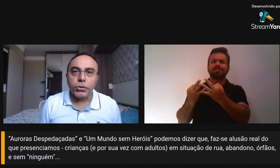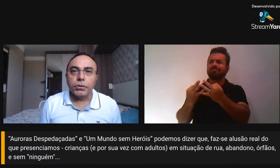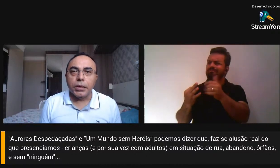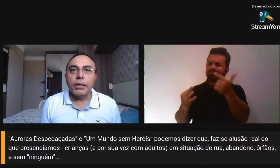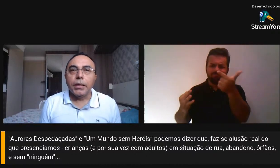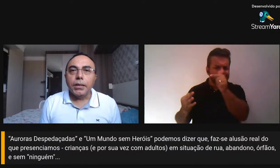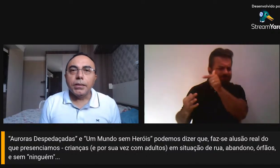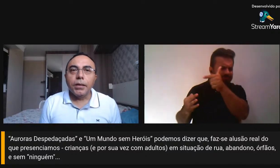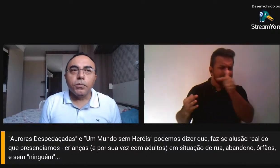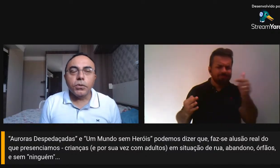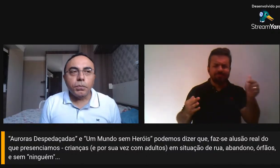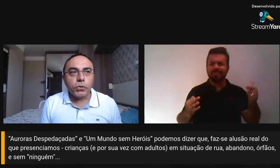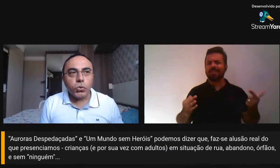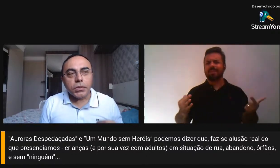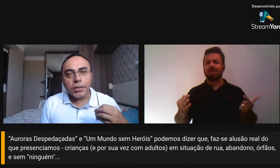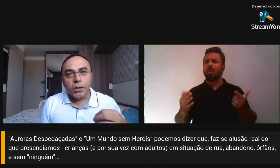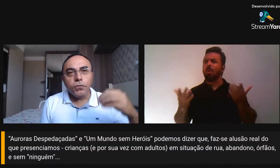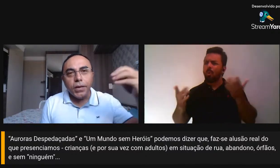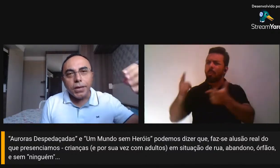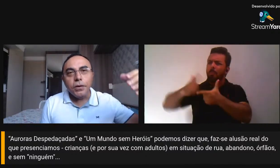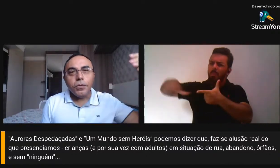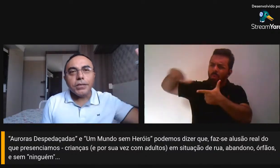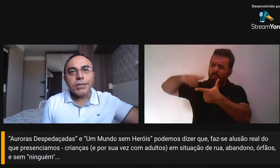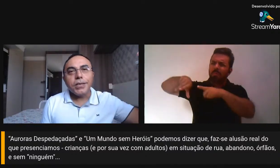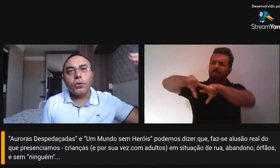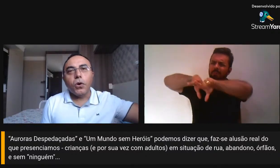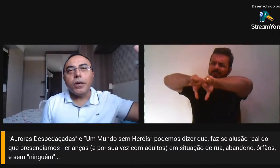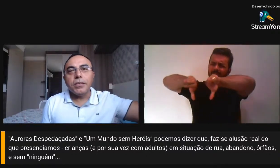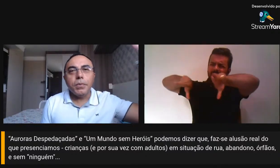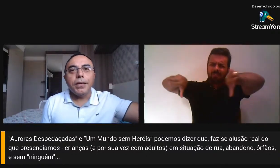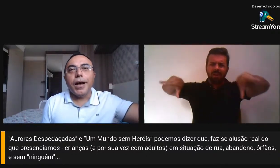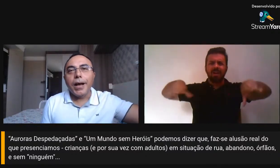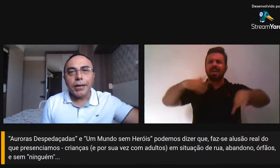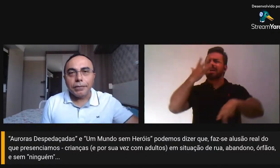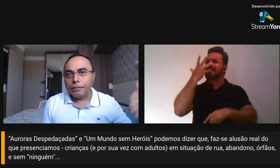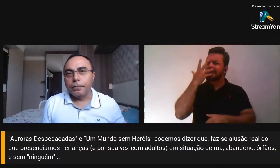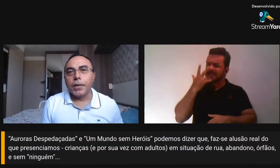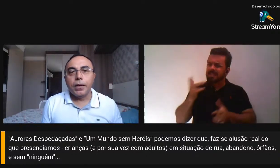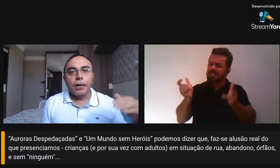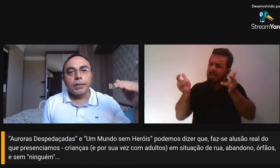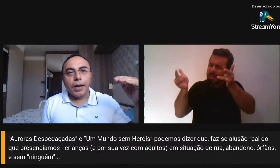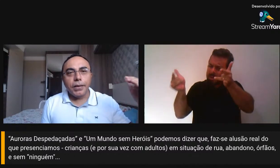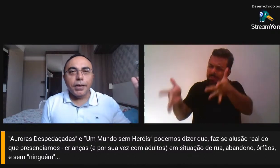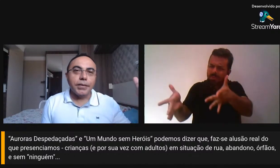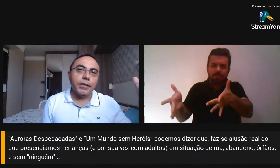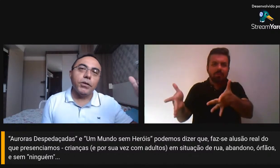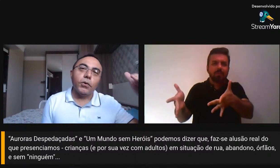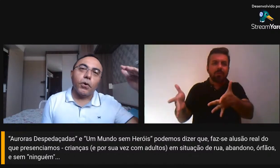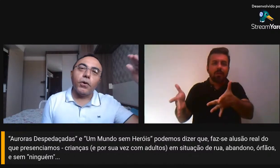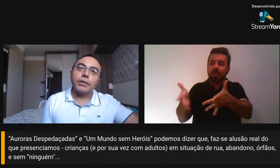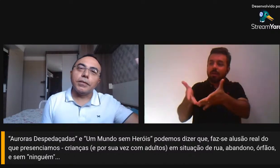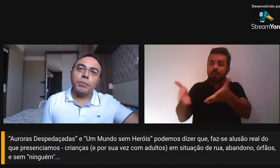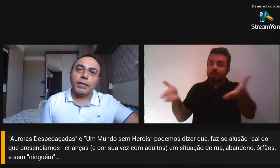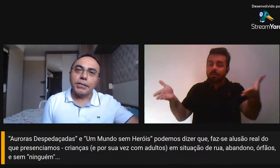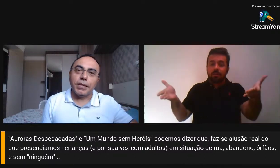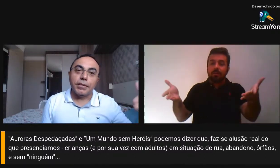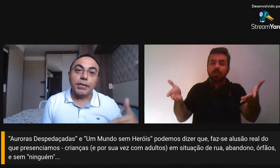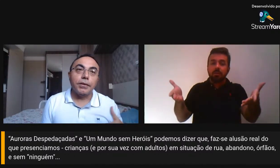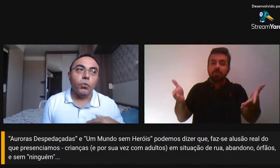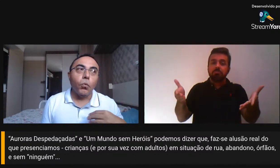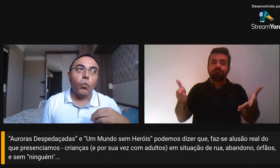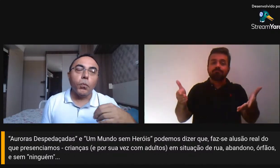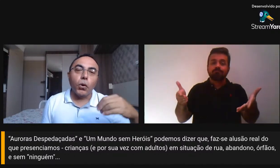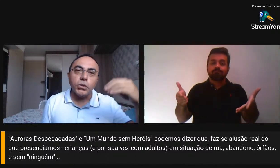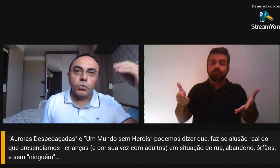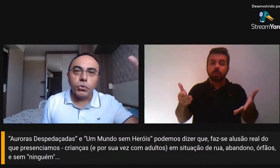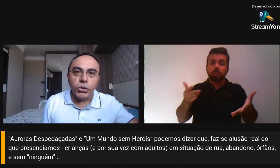sorte, então, são pessoas que não verão essas auroras brilharem, daí a ideia de Aurora Despedaçada,